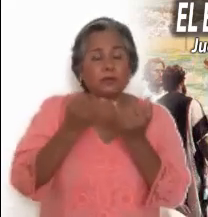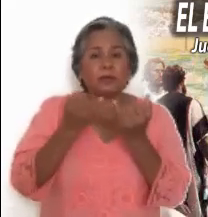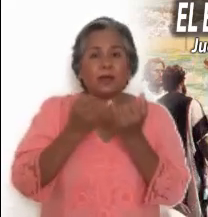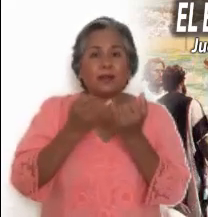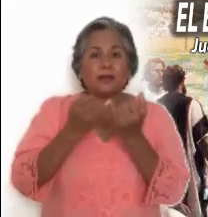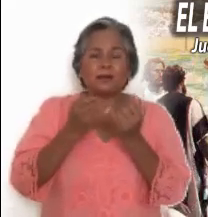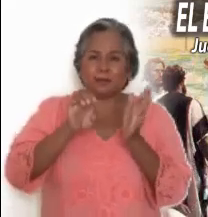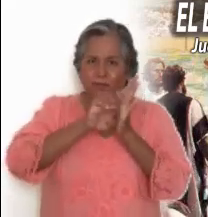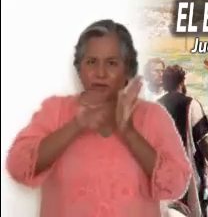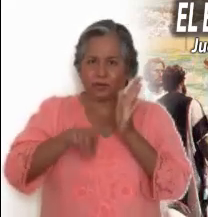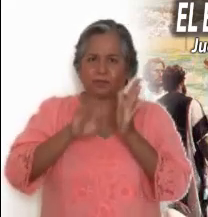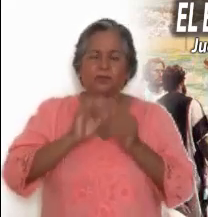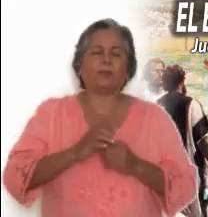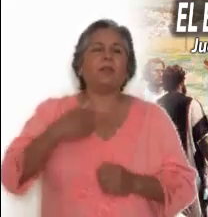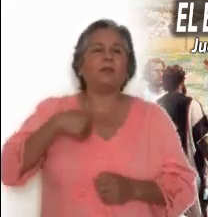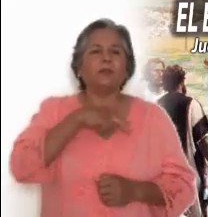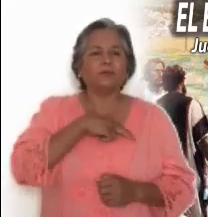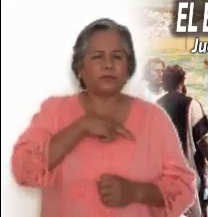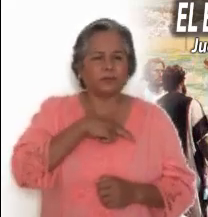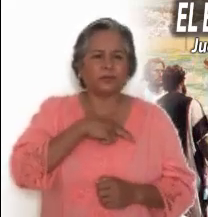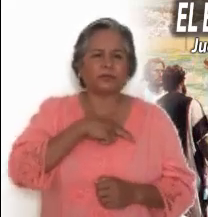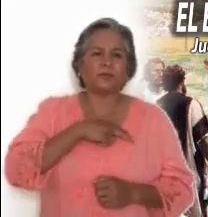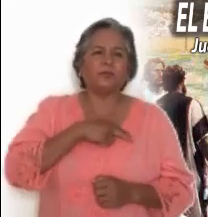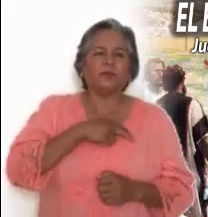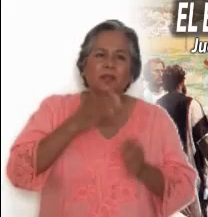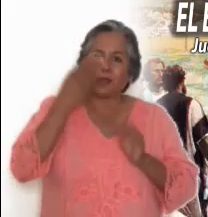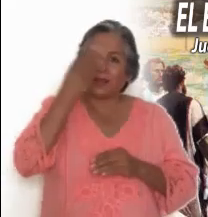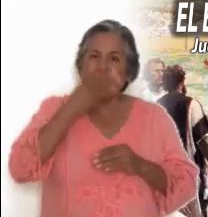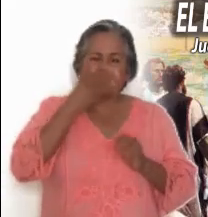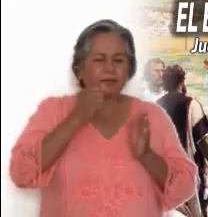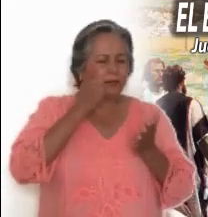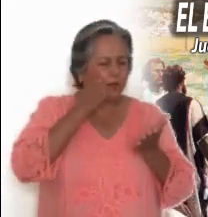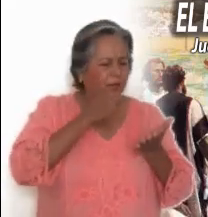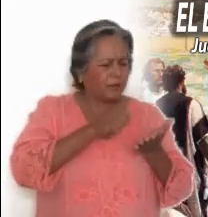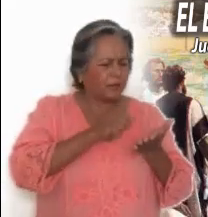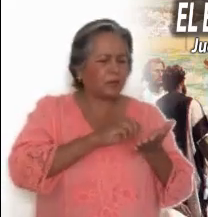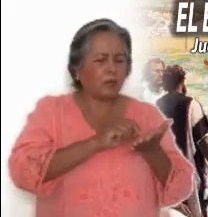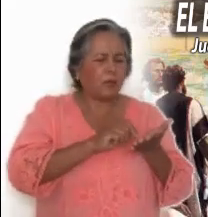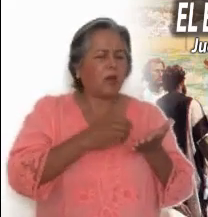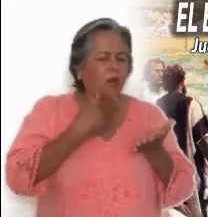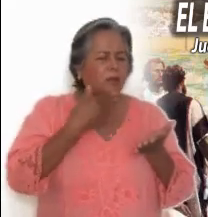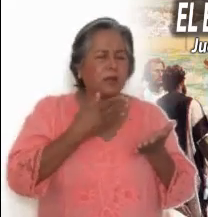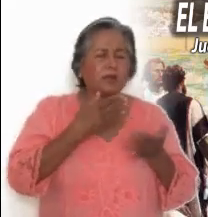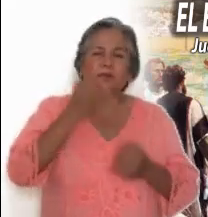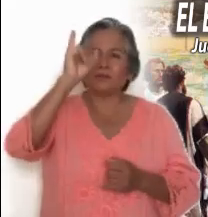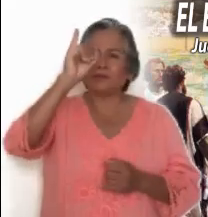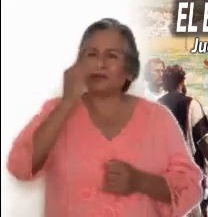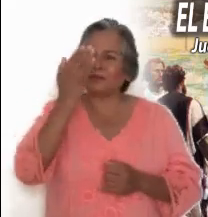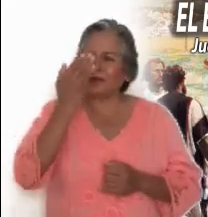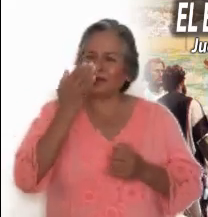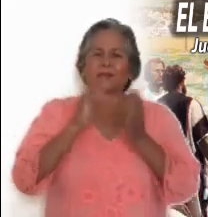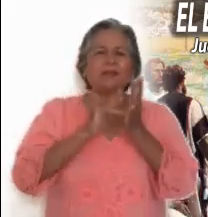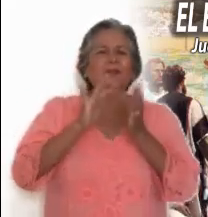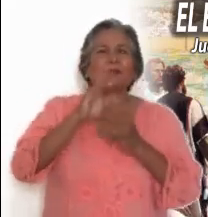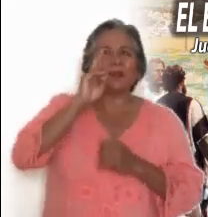Podemos mirar y sentir a Jesús a través de sus palabras, De sus imágenes, de